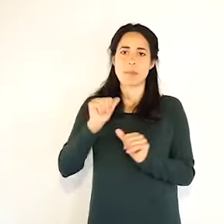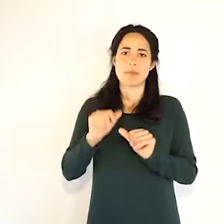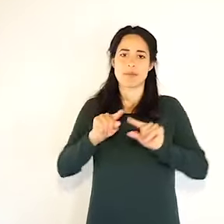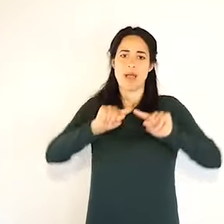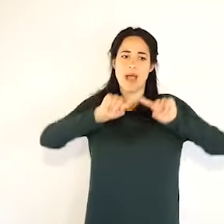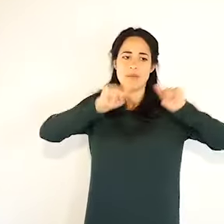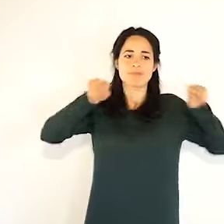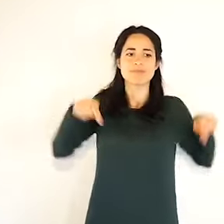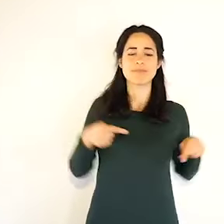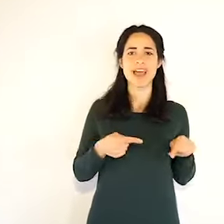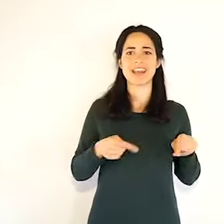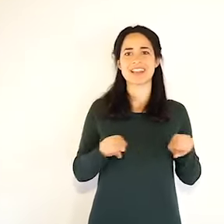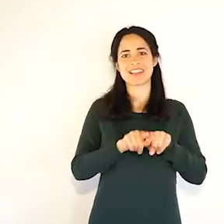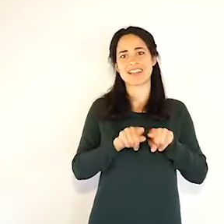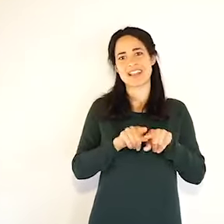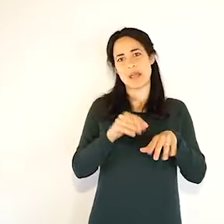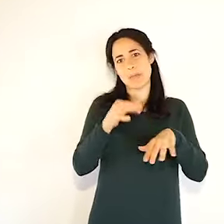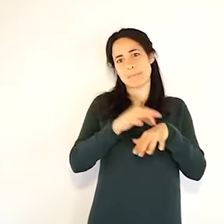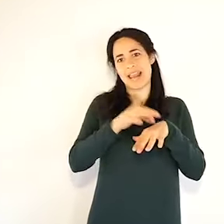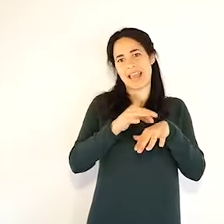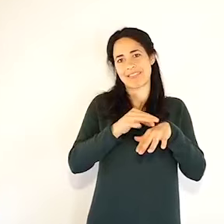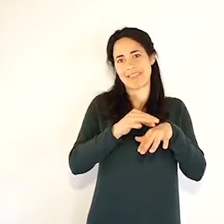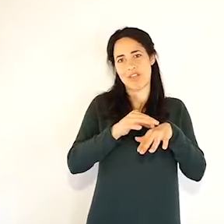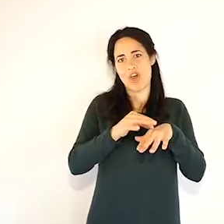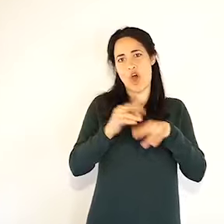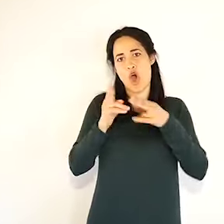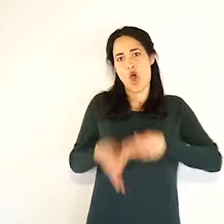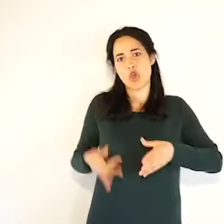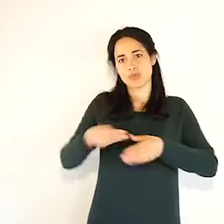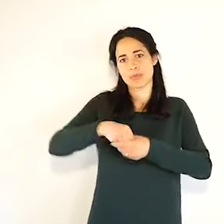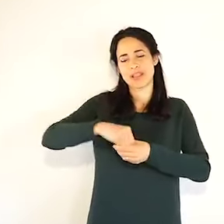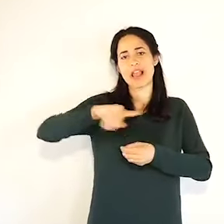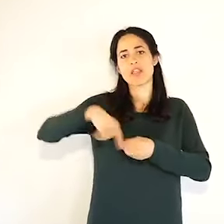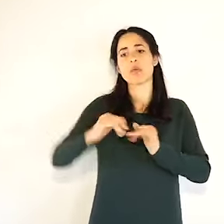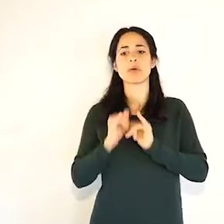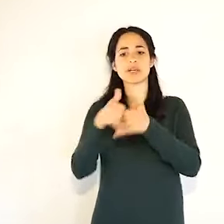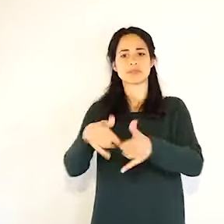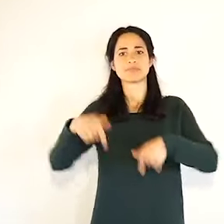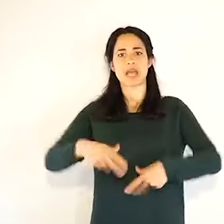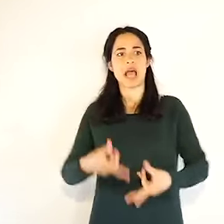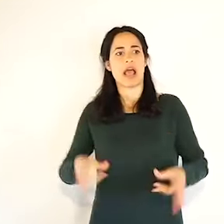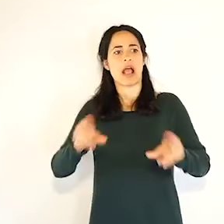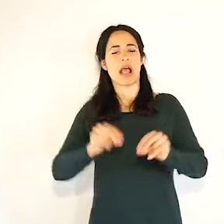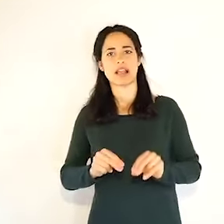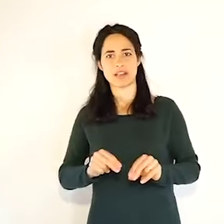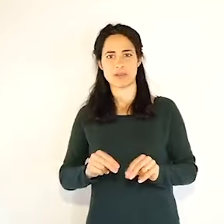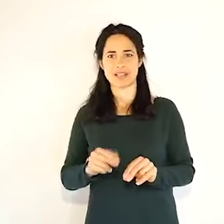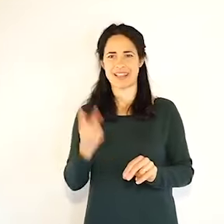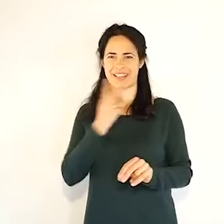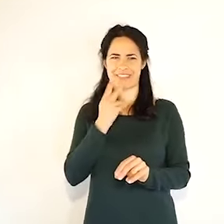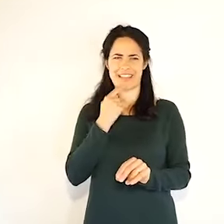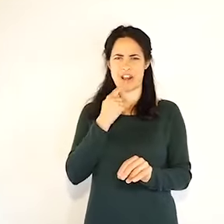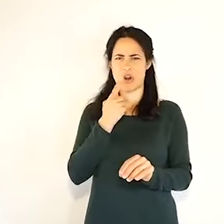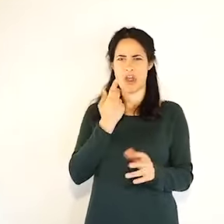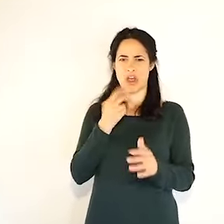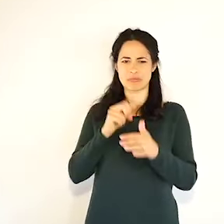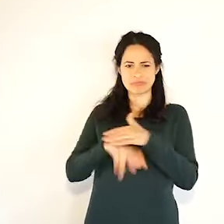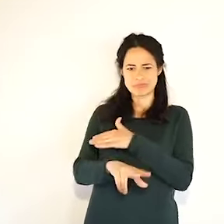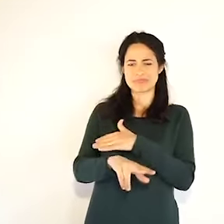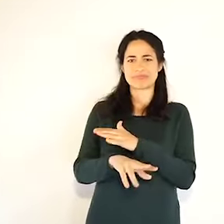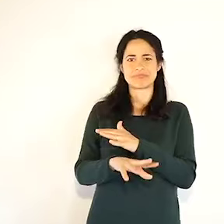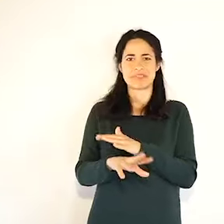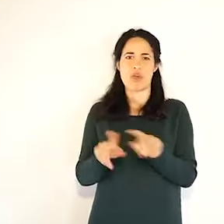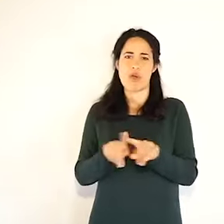diciamo così ospedaliera di cui peraltro ho dato assolutamente notizie quindi non svelo alcunché